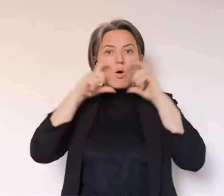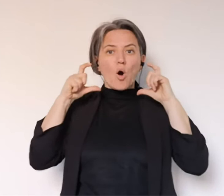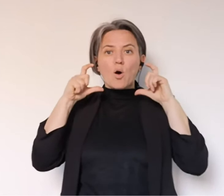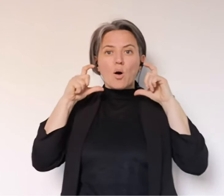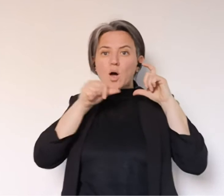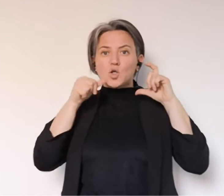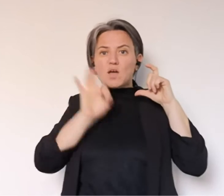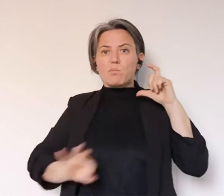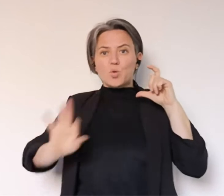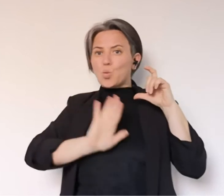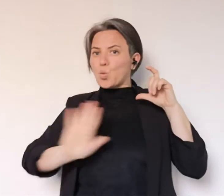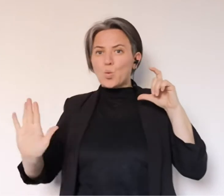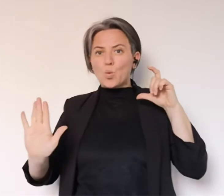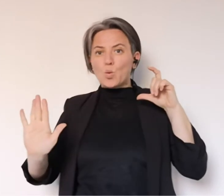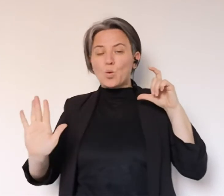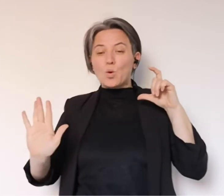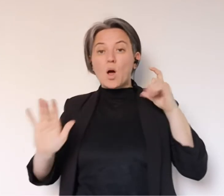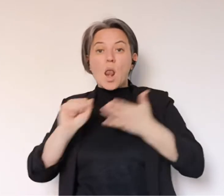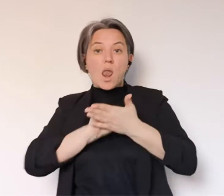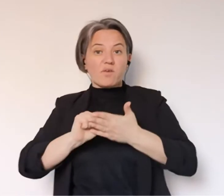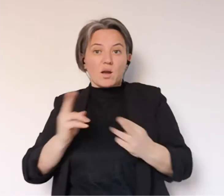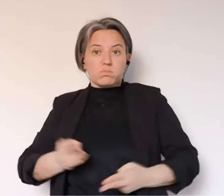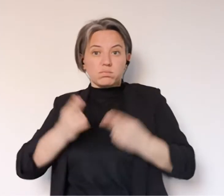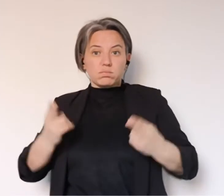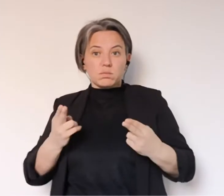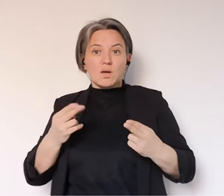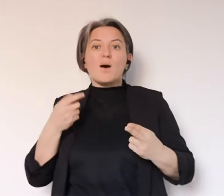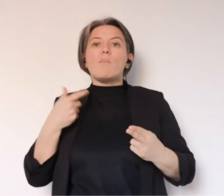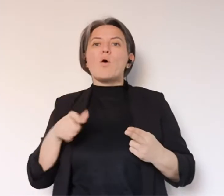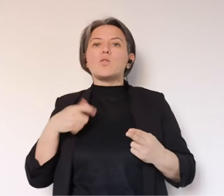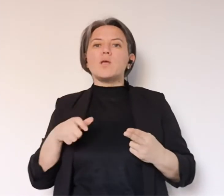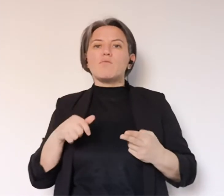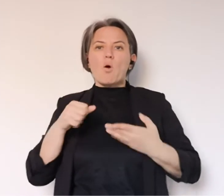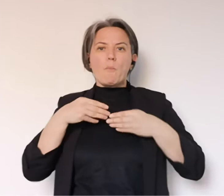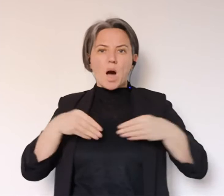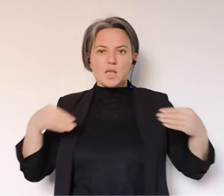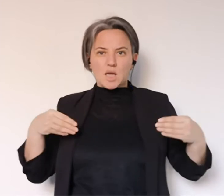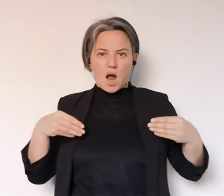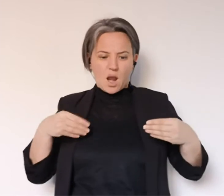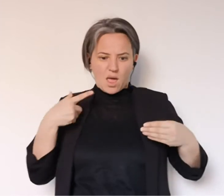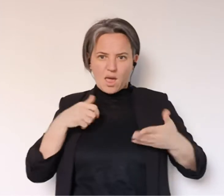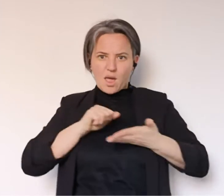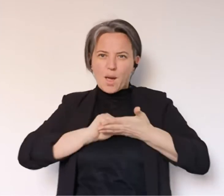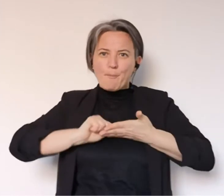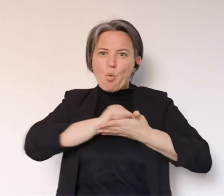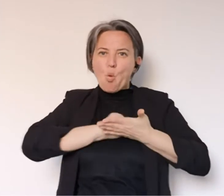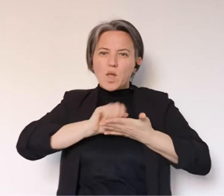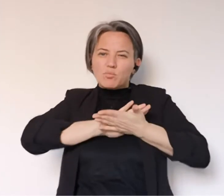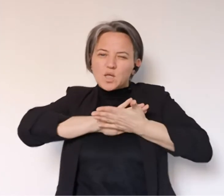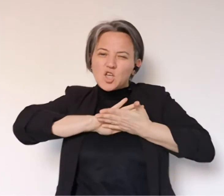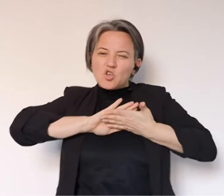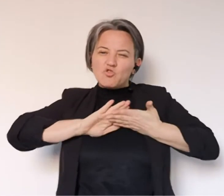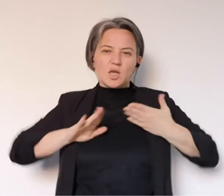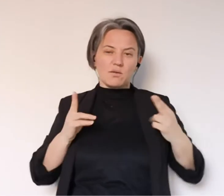per alcune ore, due di che quella mascherina diventa inefficace. Non è neanche igienizzabile perché è un materiale che non permette